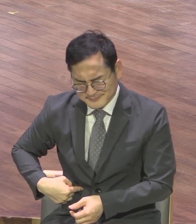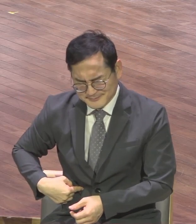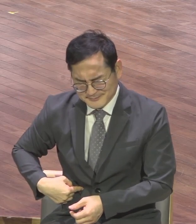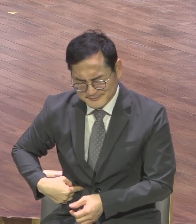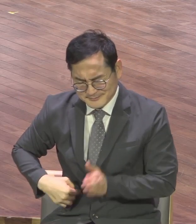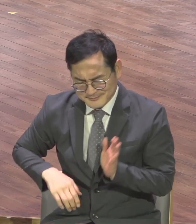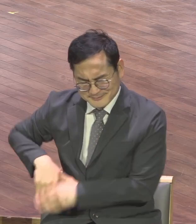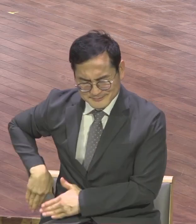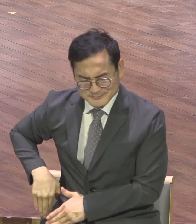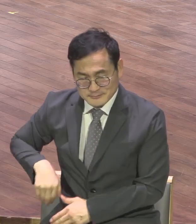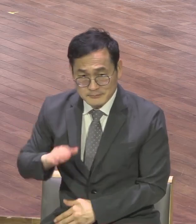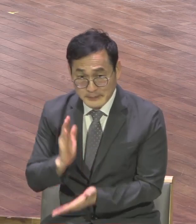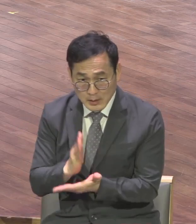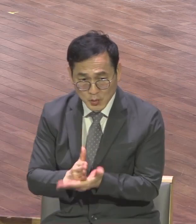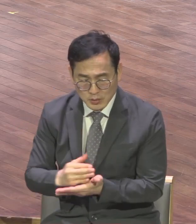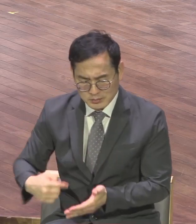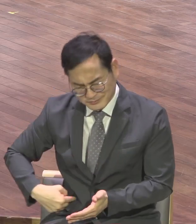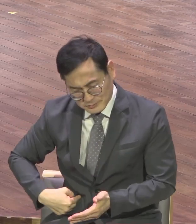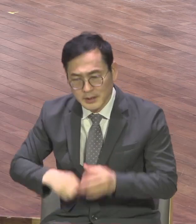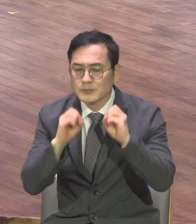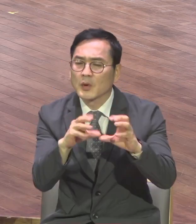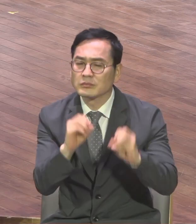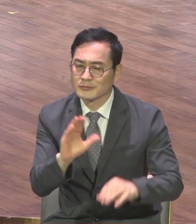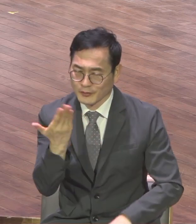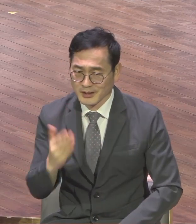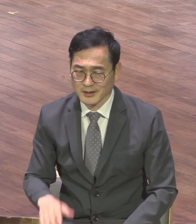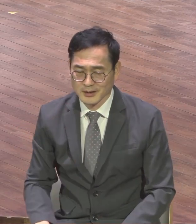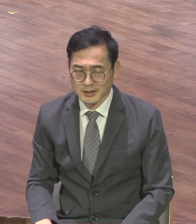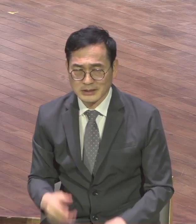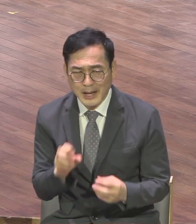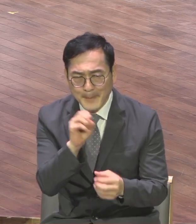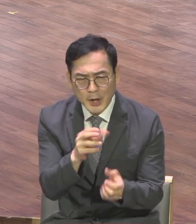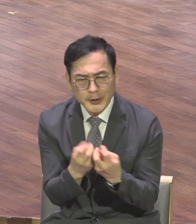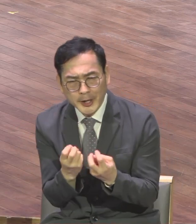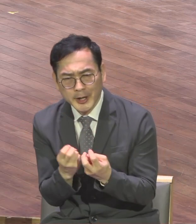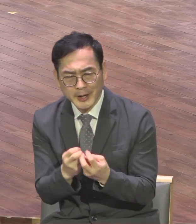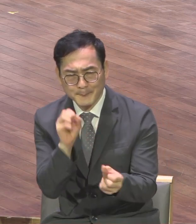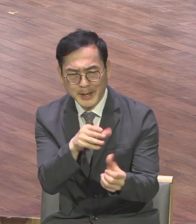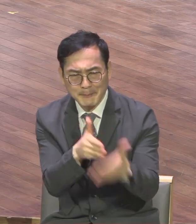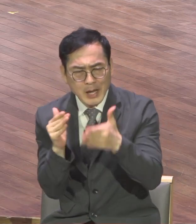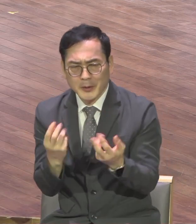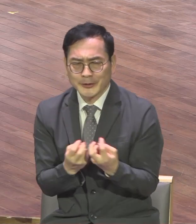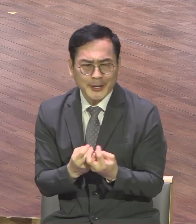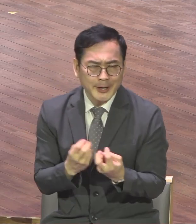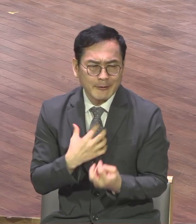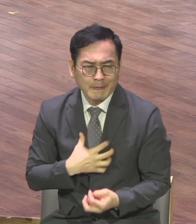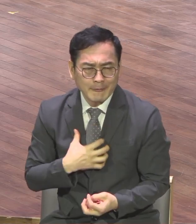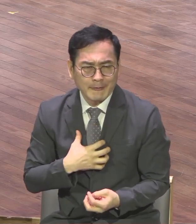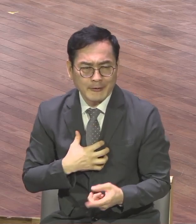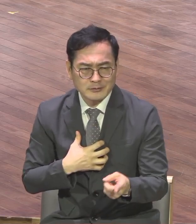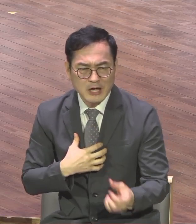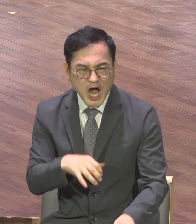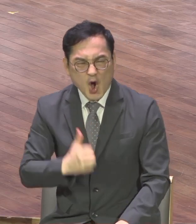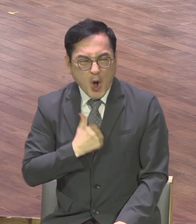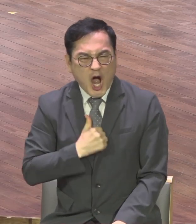준비가 안되어서 아는 것이 없어서 질문하면 어떻게 하지 안 믿으면 어떻게 하지 반응 안하면 어떻게 하지 그건 걱정하지 말고